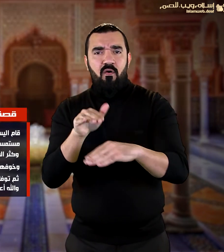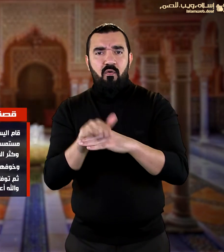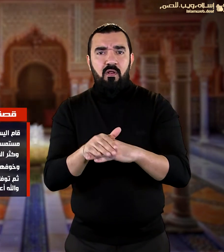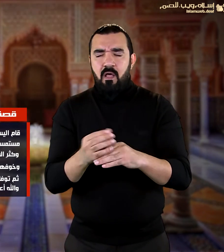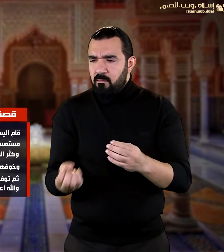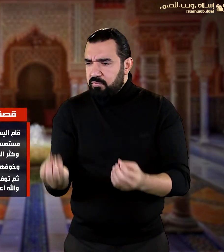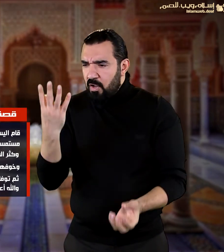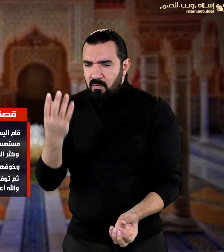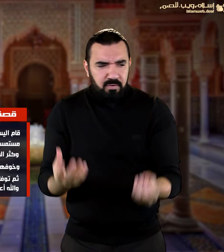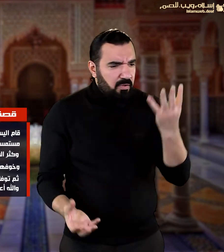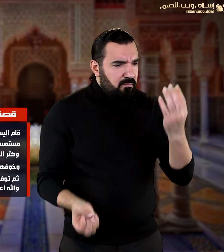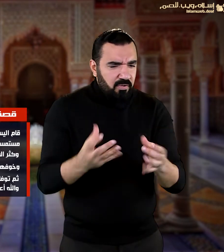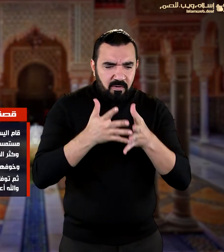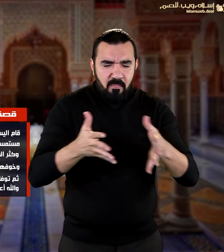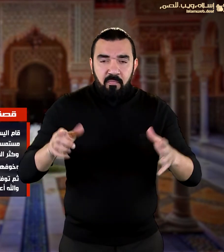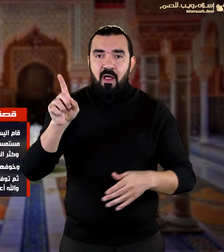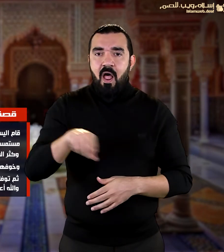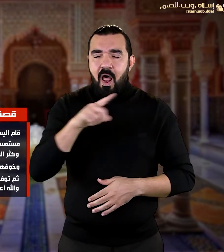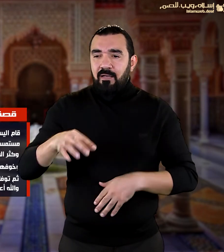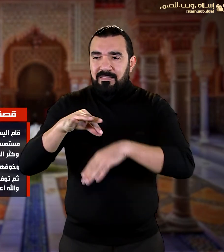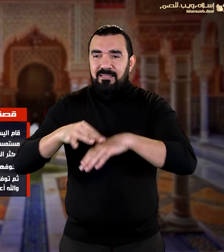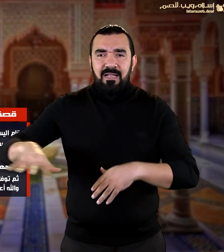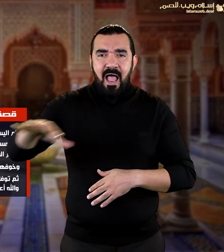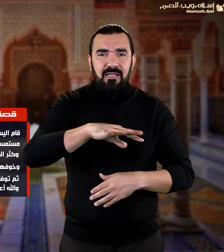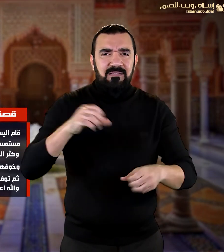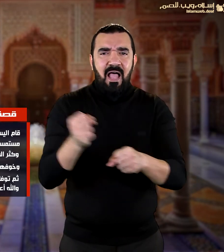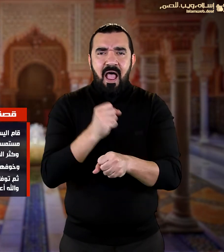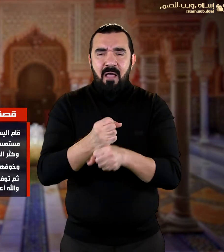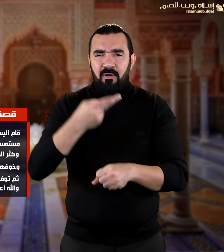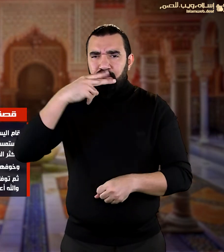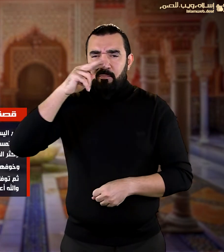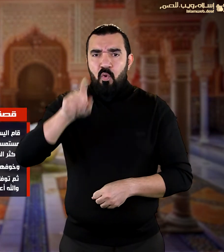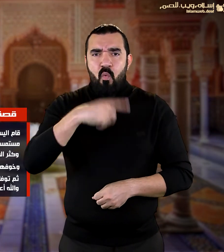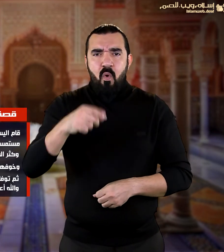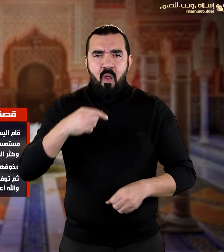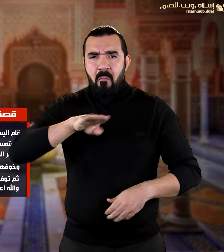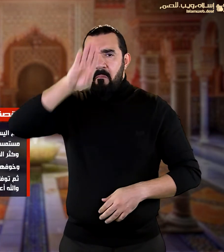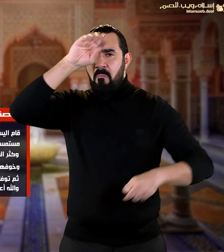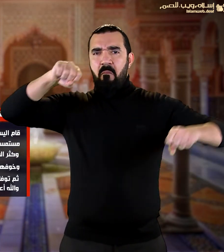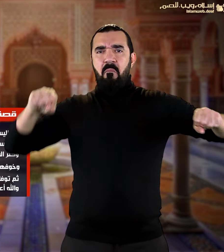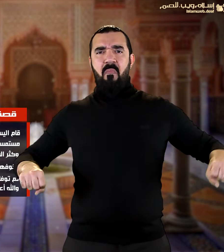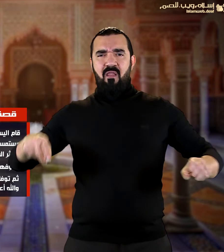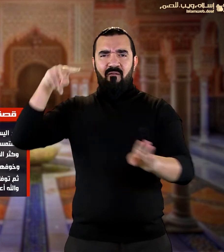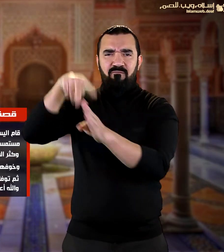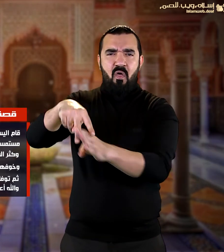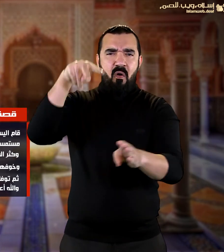والخطايا وكثر الملوك الجبابرة فقتلوا الأنبياء